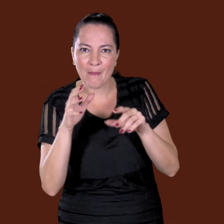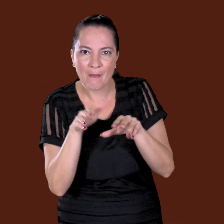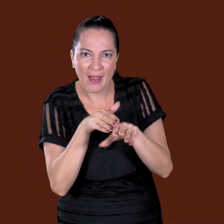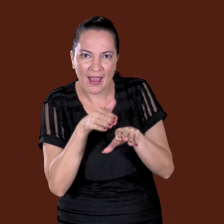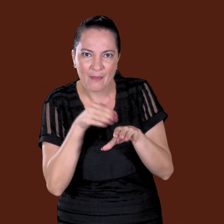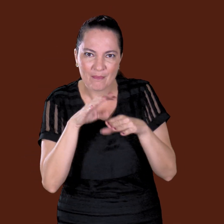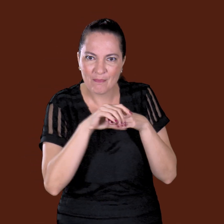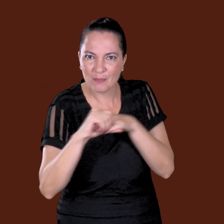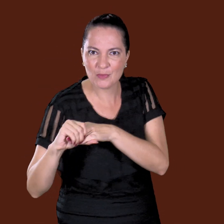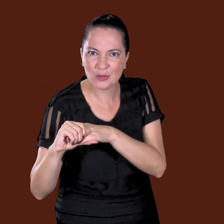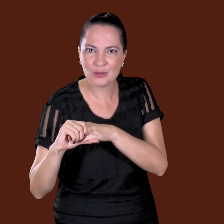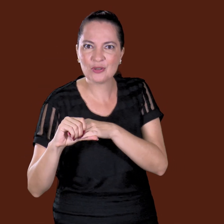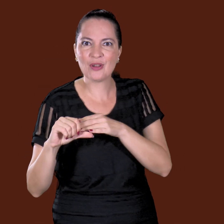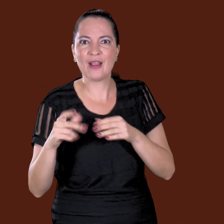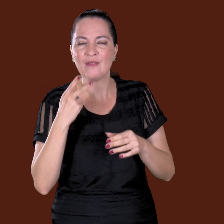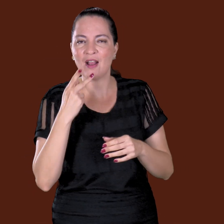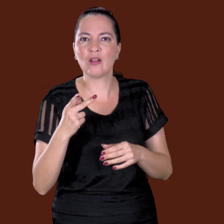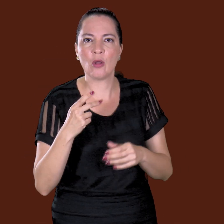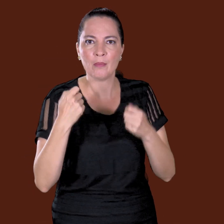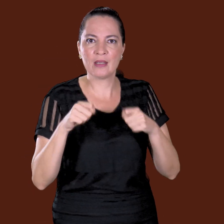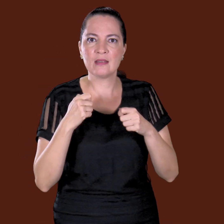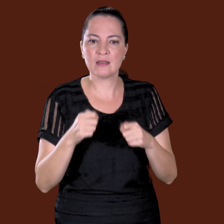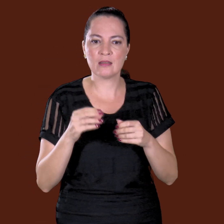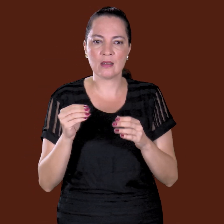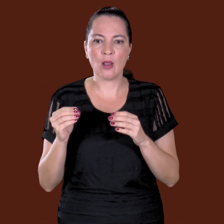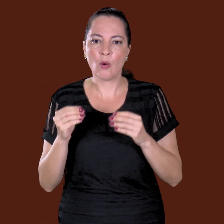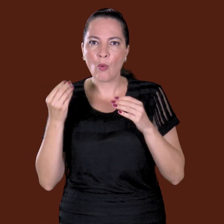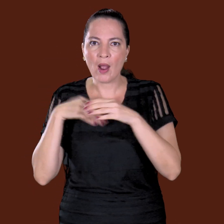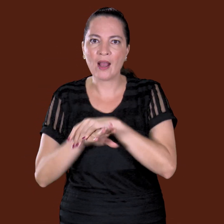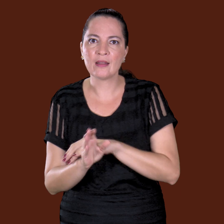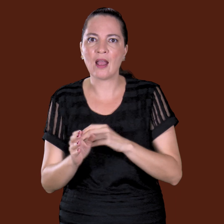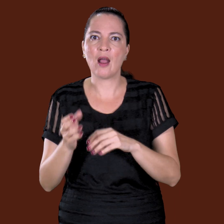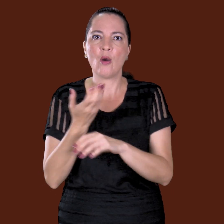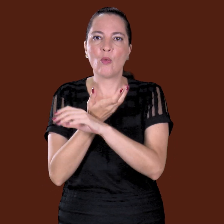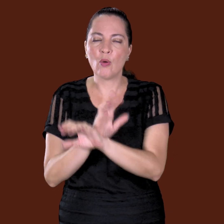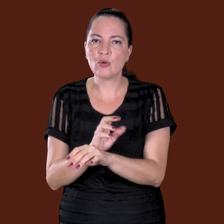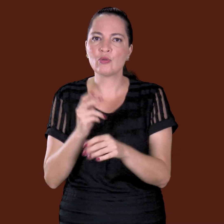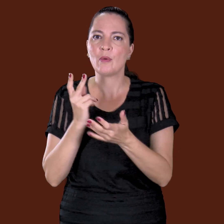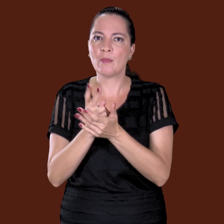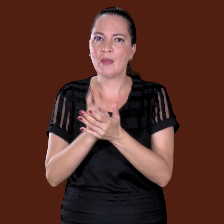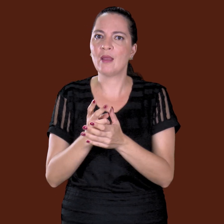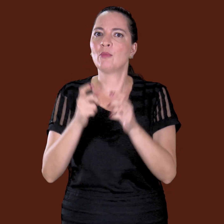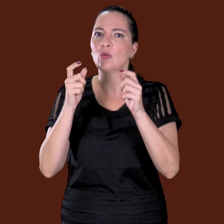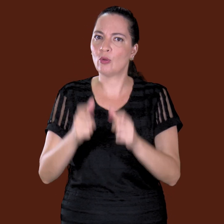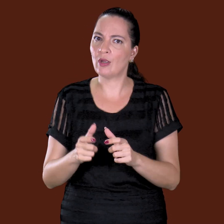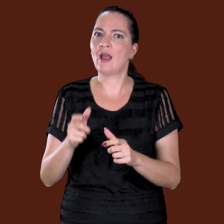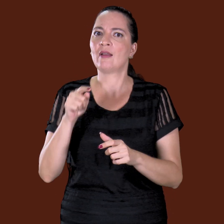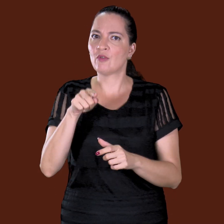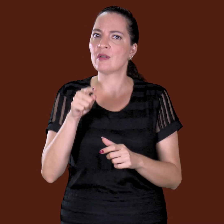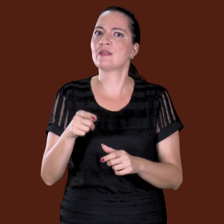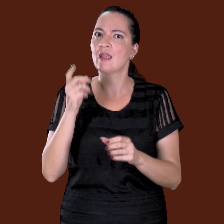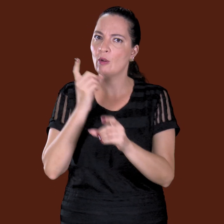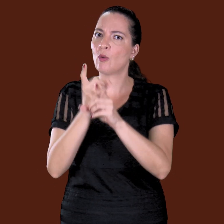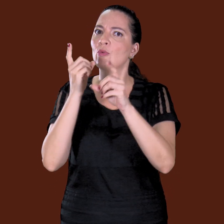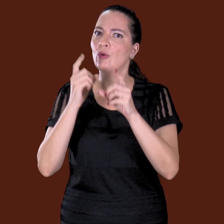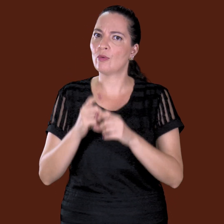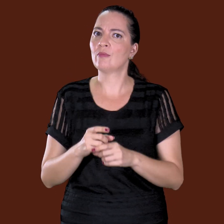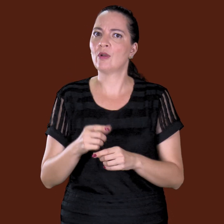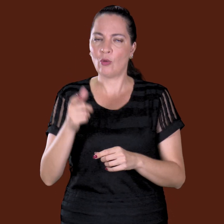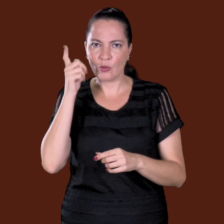Mentira! Levou, você coloca o osso onde você achou. Não falou, na hora ele acordou todo assustado e veio na cabeça. Coloca o osso lá onde você consegue ver osso.